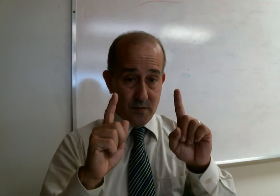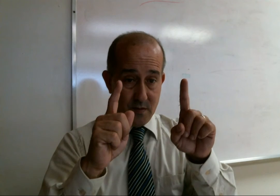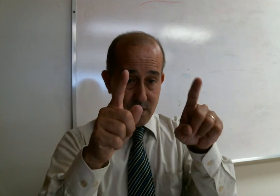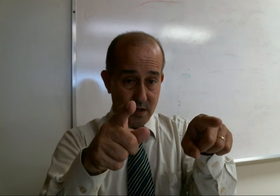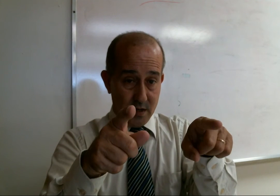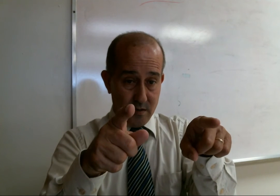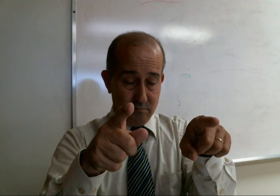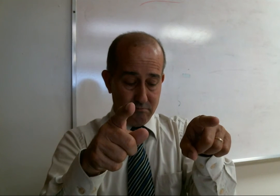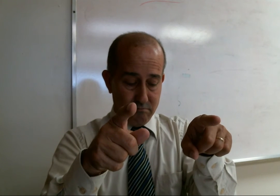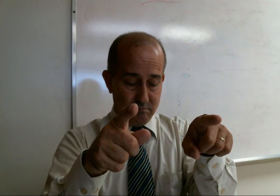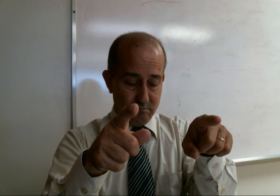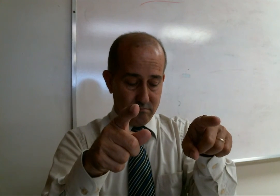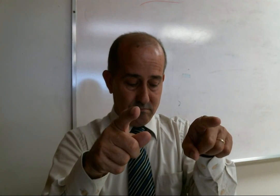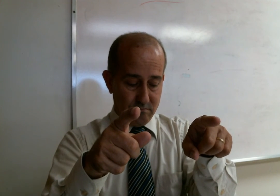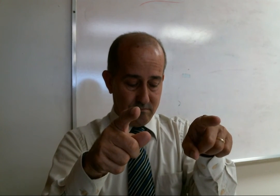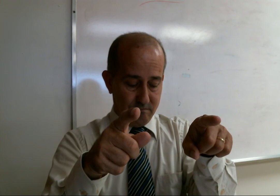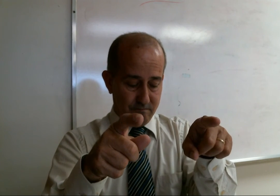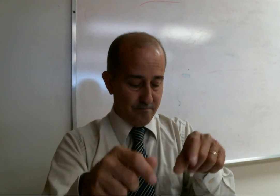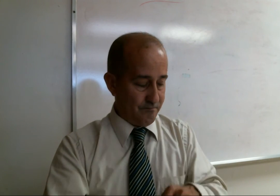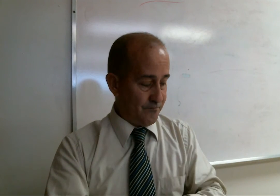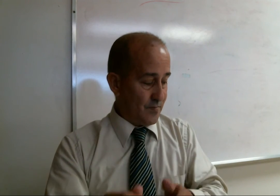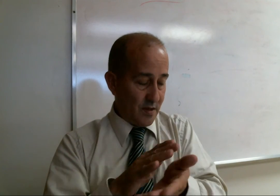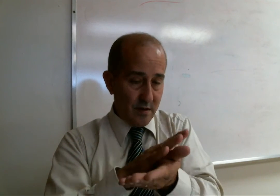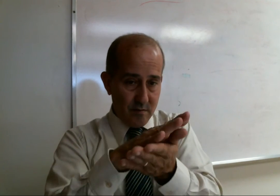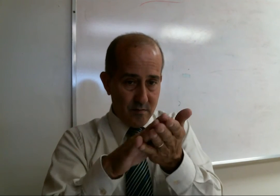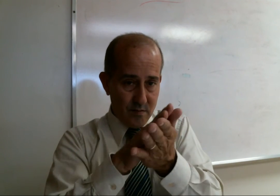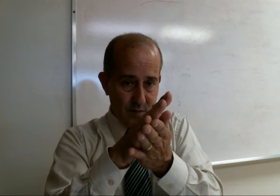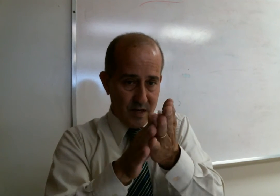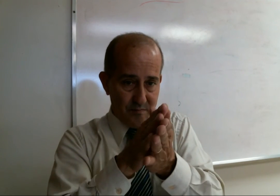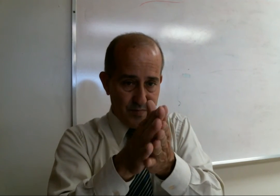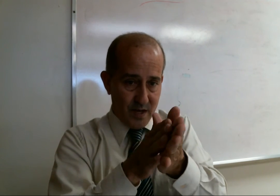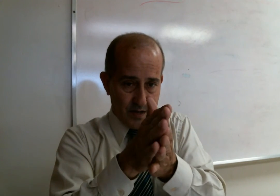ir, limpiar,